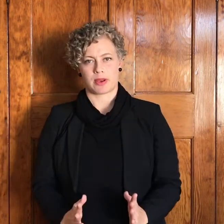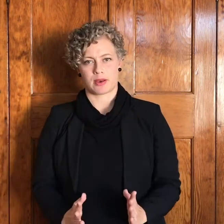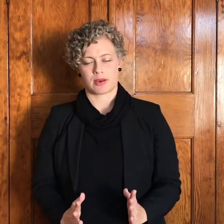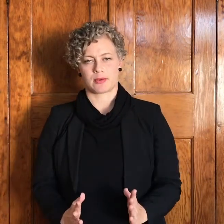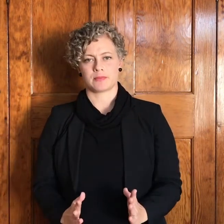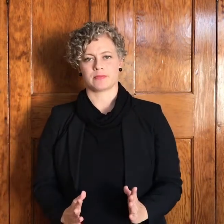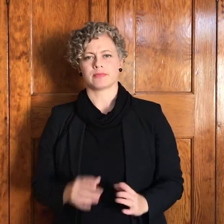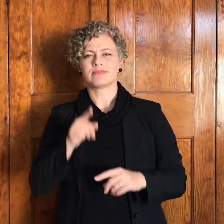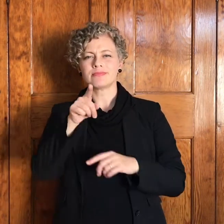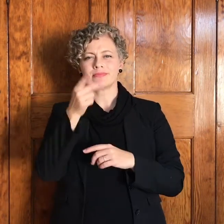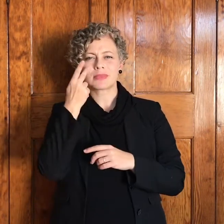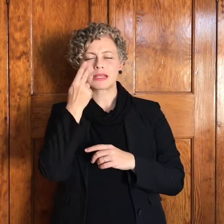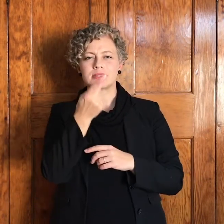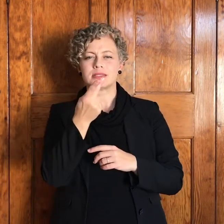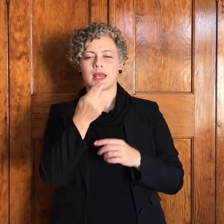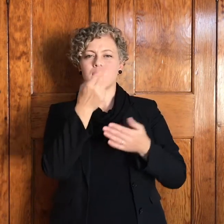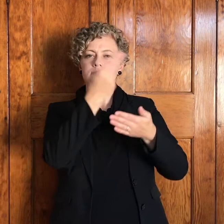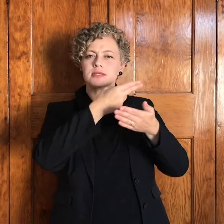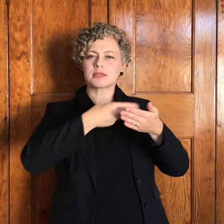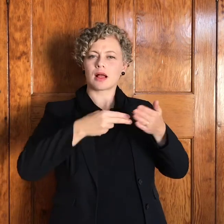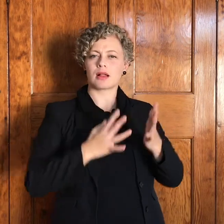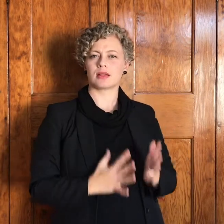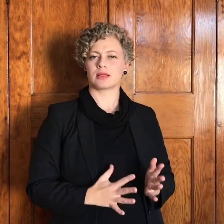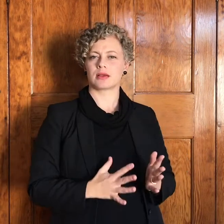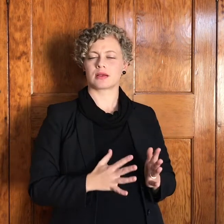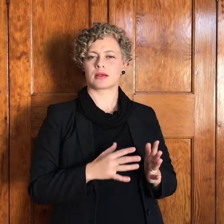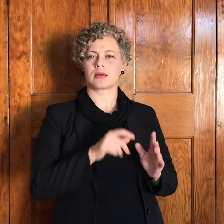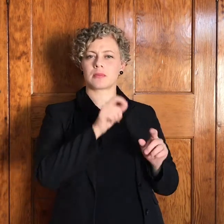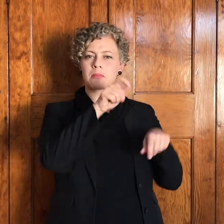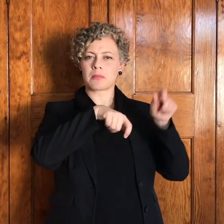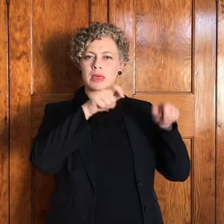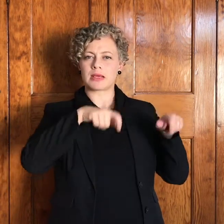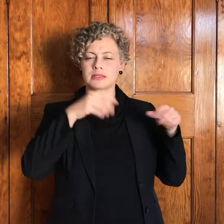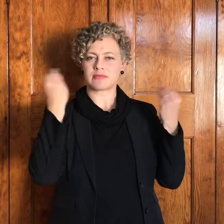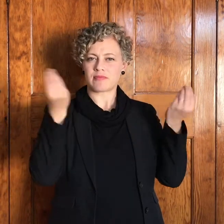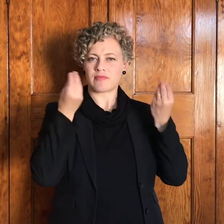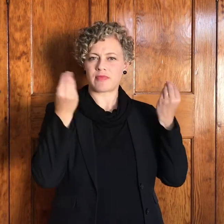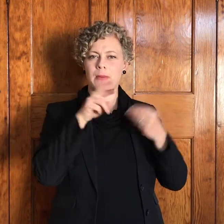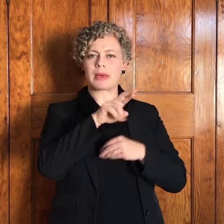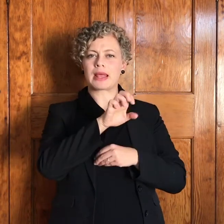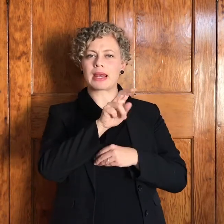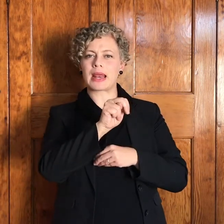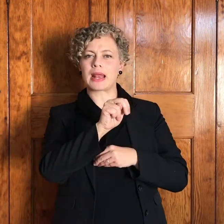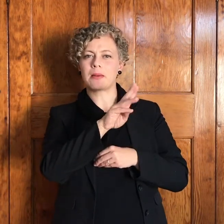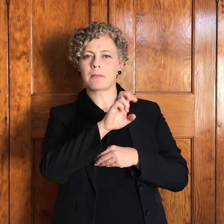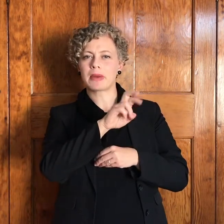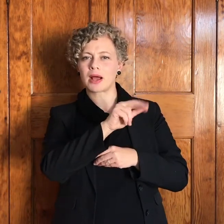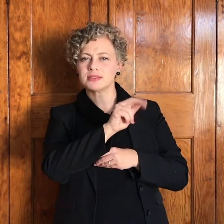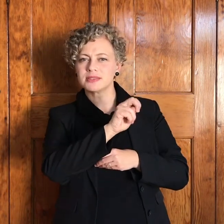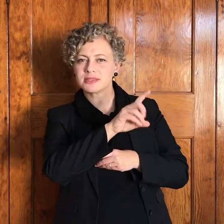ek van Rembrandt en Chagall as hy hierdie skulder dan is hy altyd in geveg met die engel die